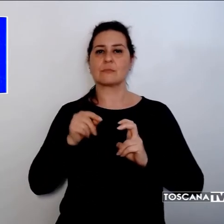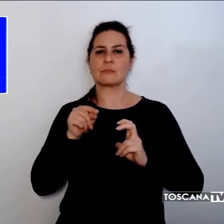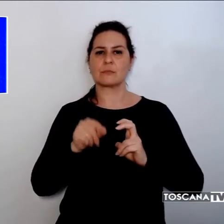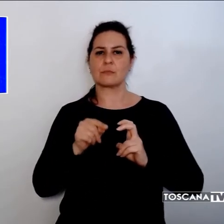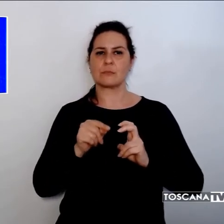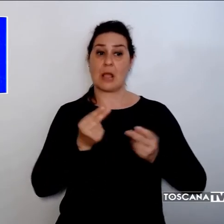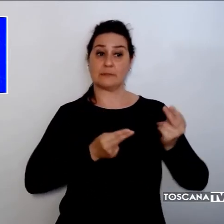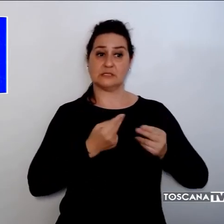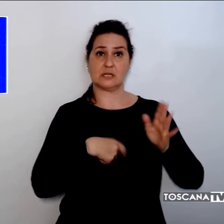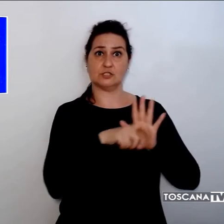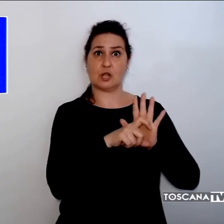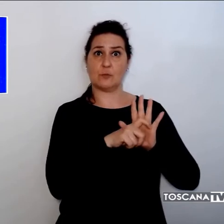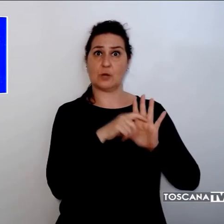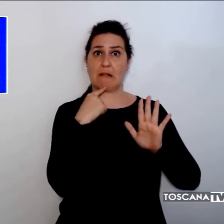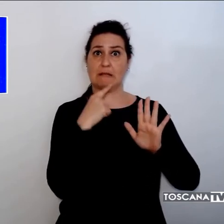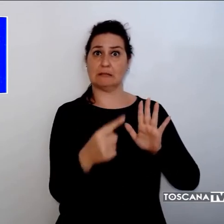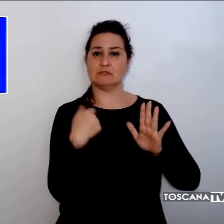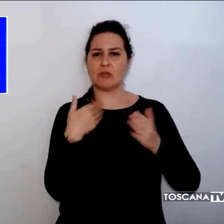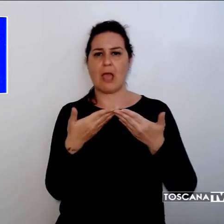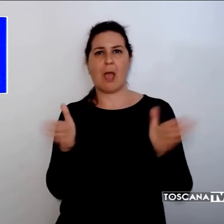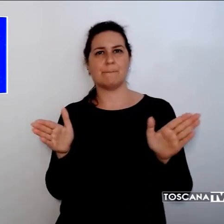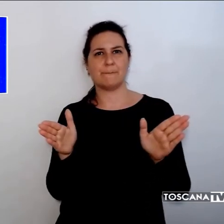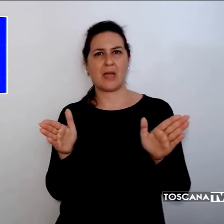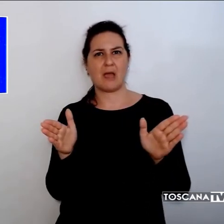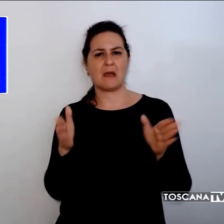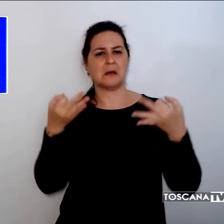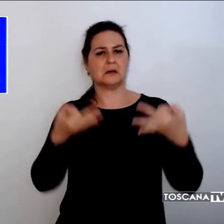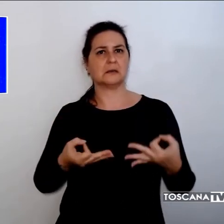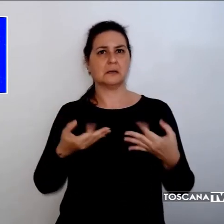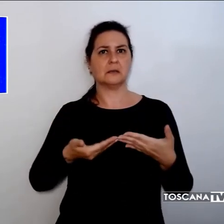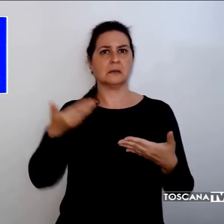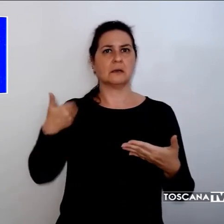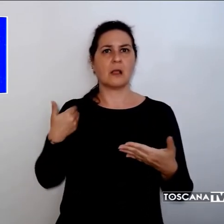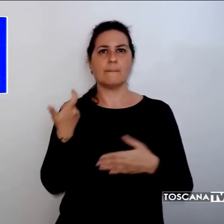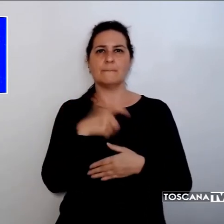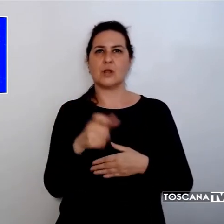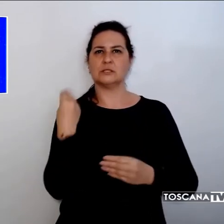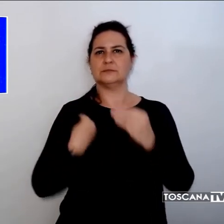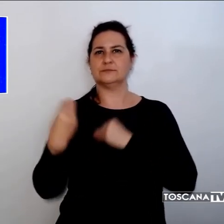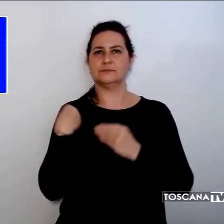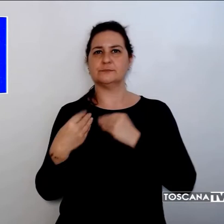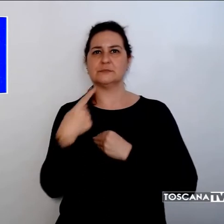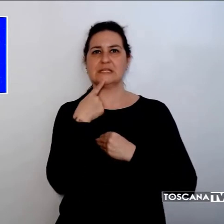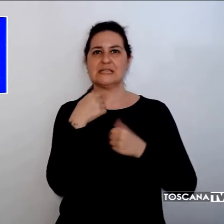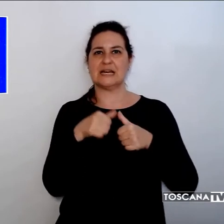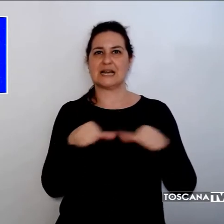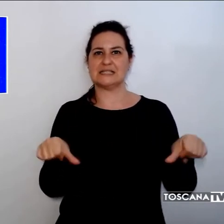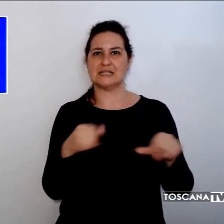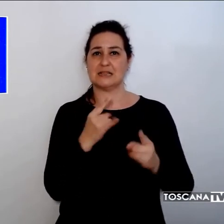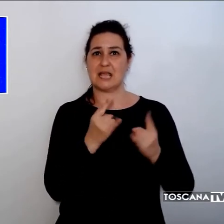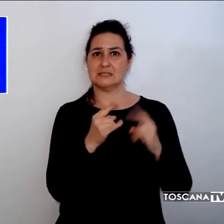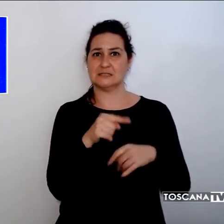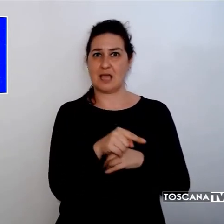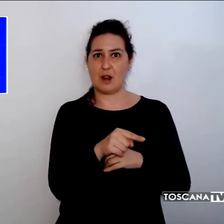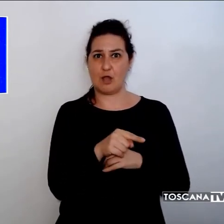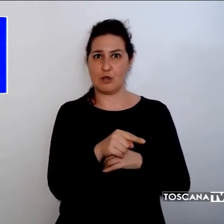con una nota era stata decisa dopo le richieste dei residenti di Castello dopo i